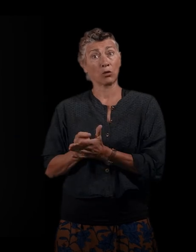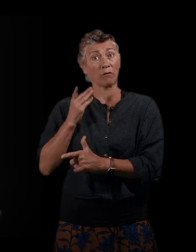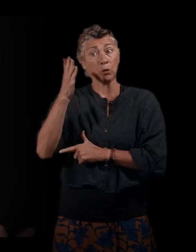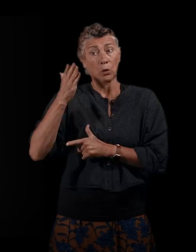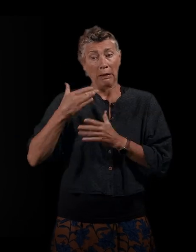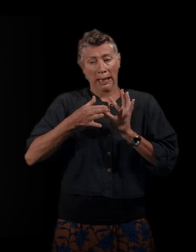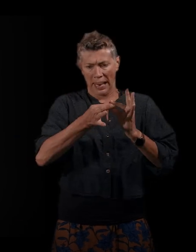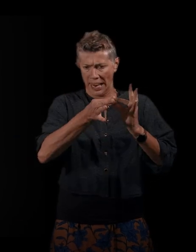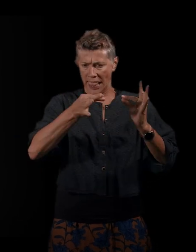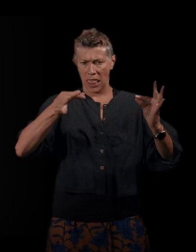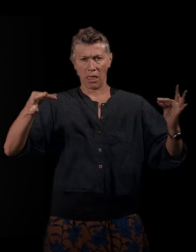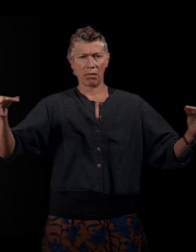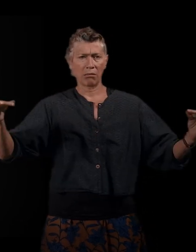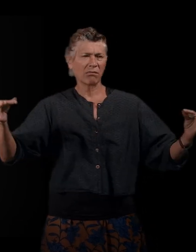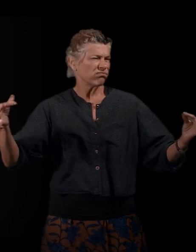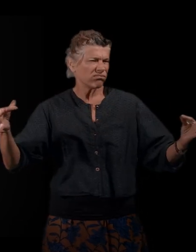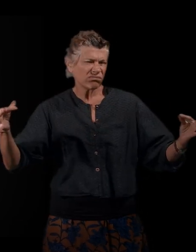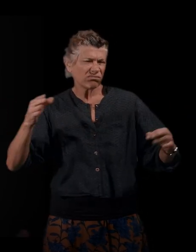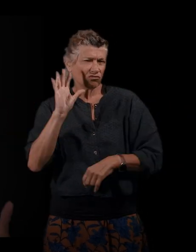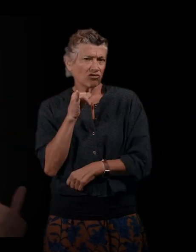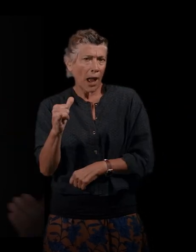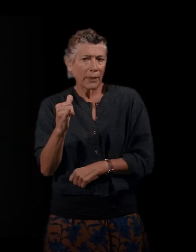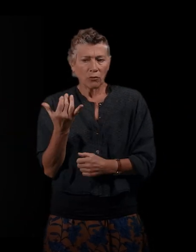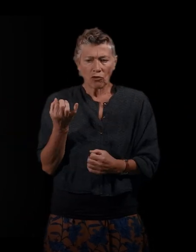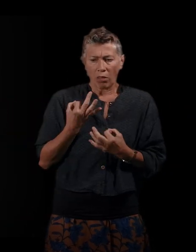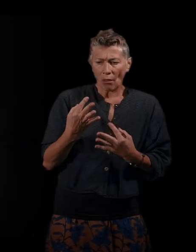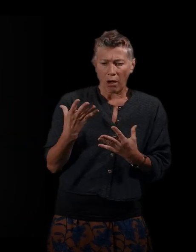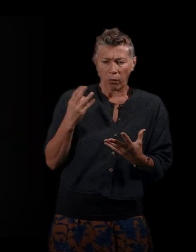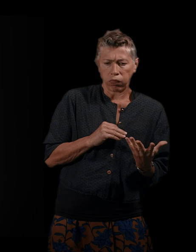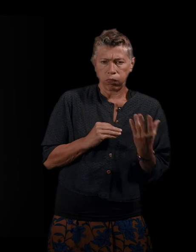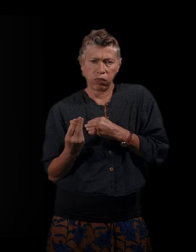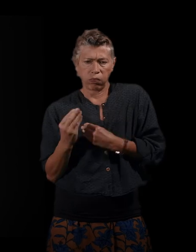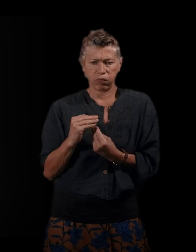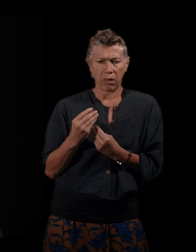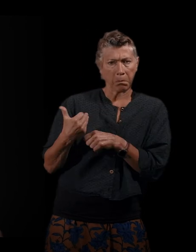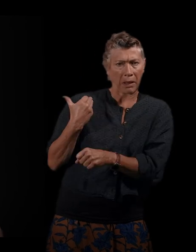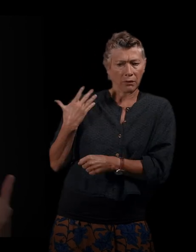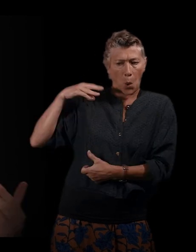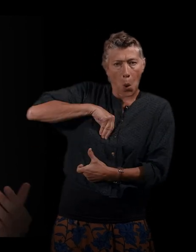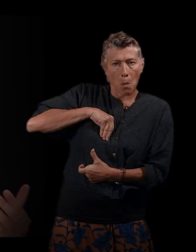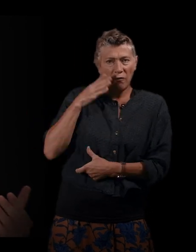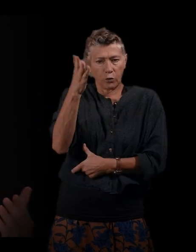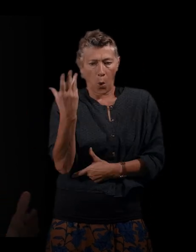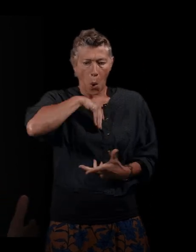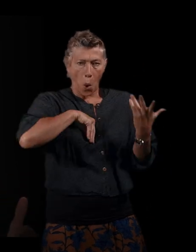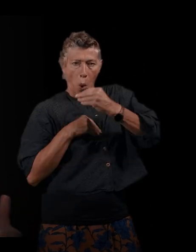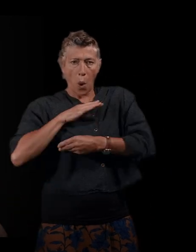réalité, on est un mille feuilles de temporalité. Je suis à la fois le passé, le présent, le futur. Et je pense que, si vous voulez, j'avais